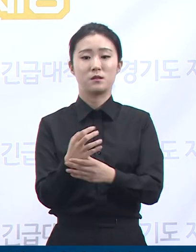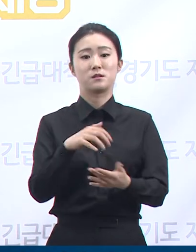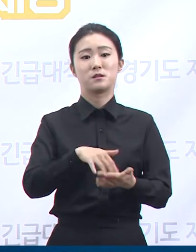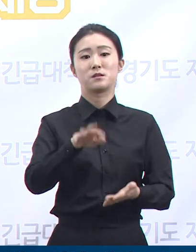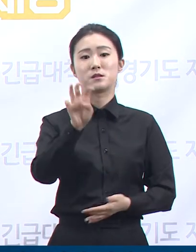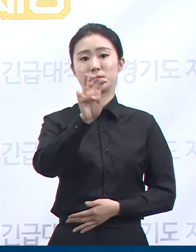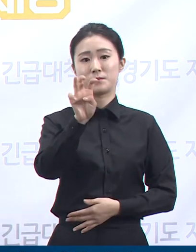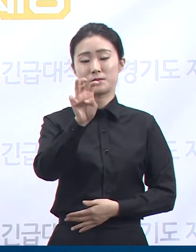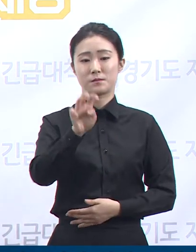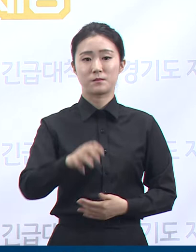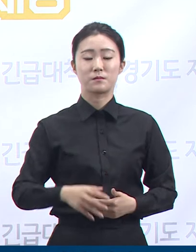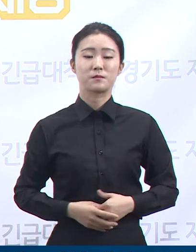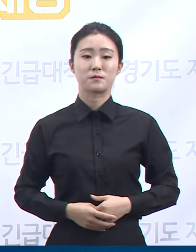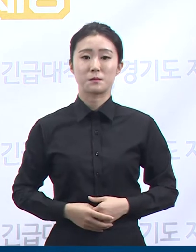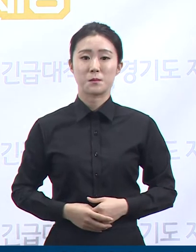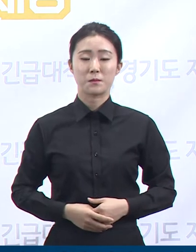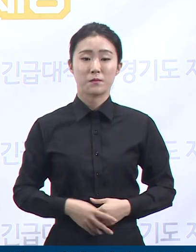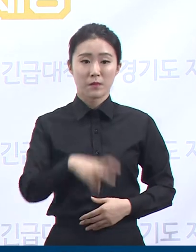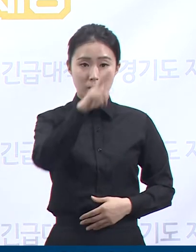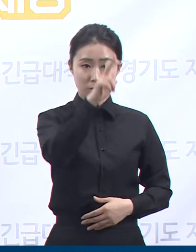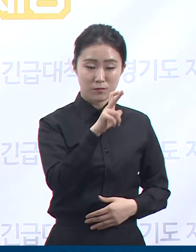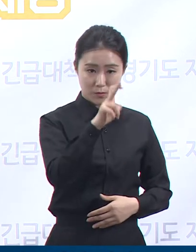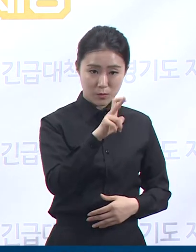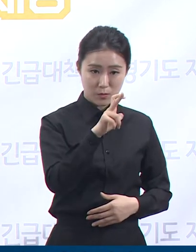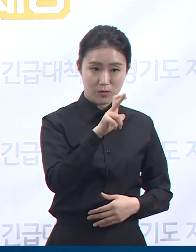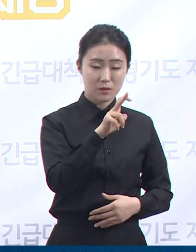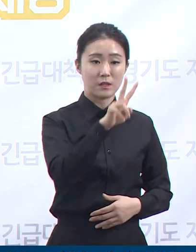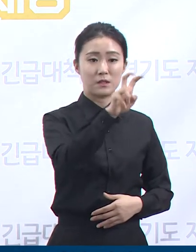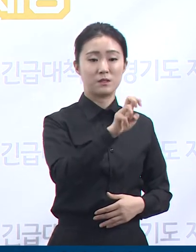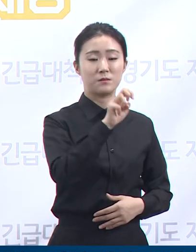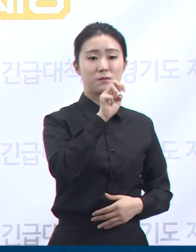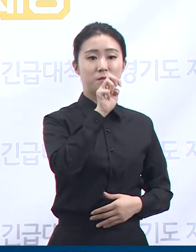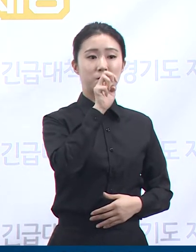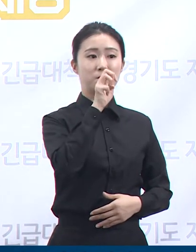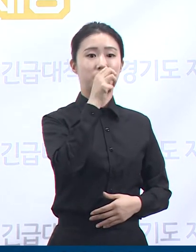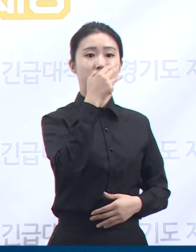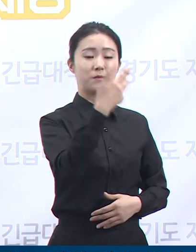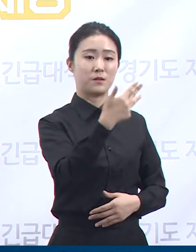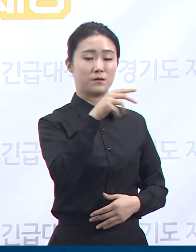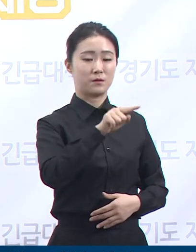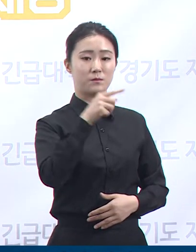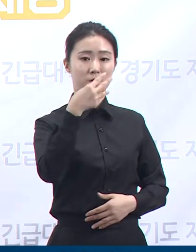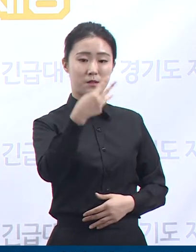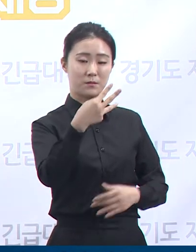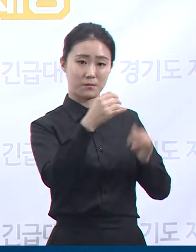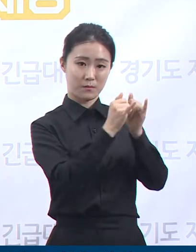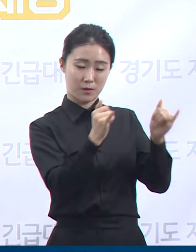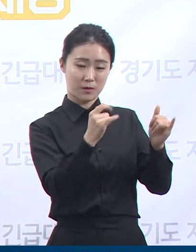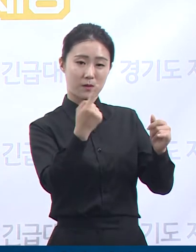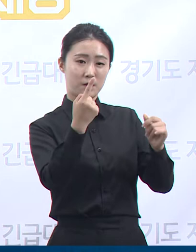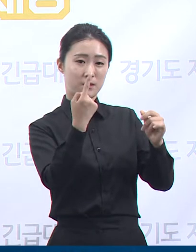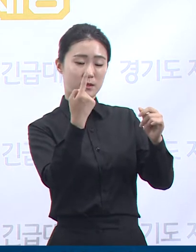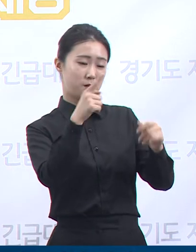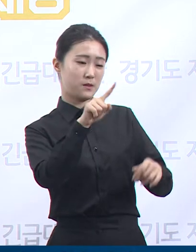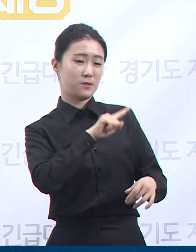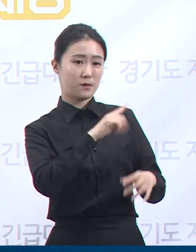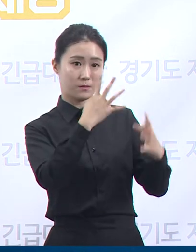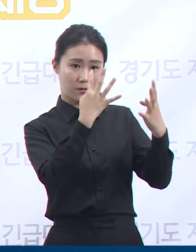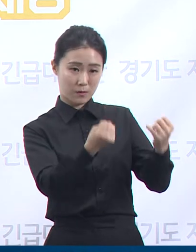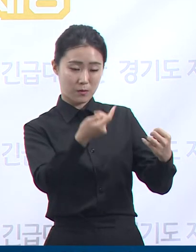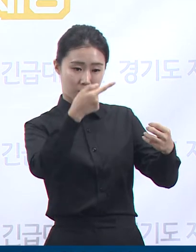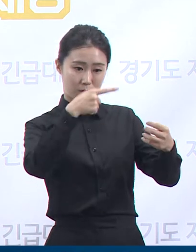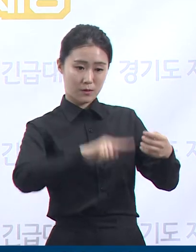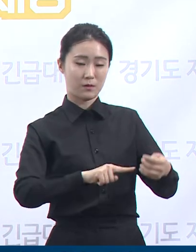명당 확진자 발생 수는 군포시가 28.3명으로 가장 높고 다음 부천시 20.5명, 과천시